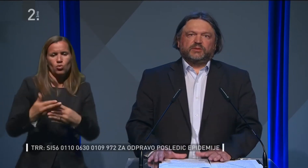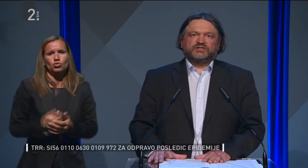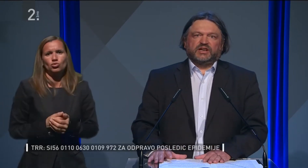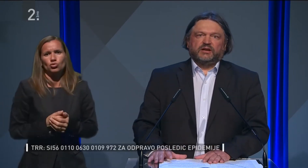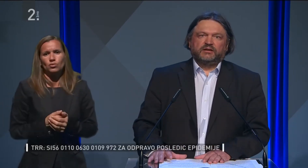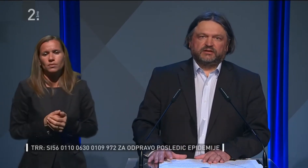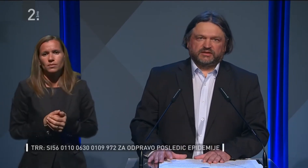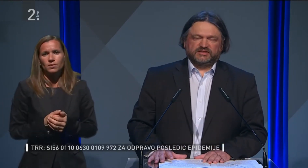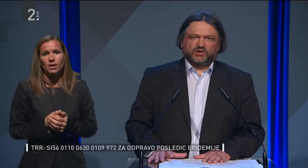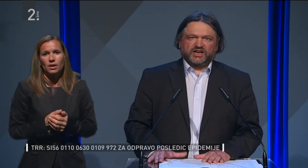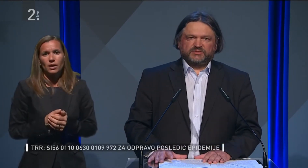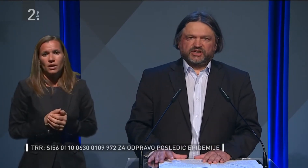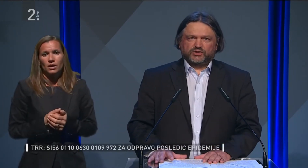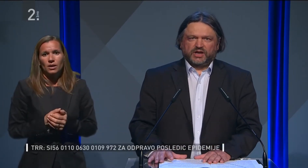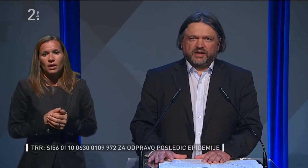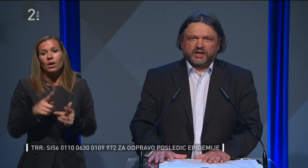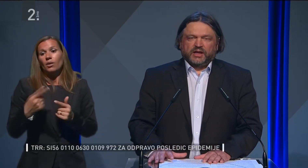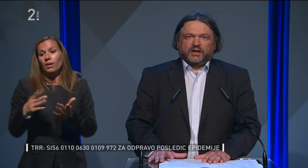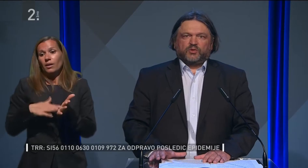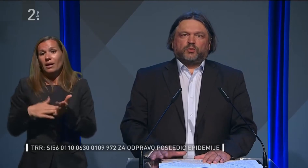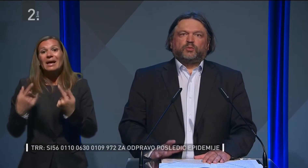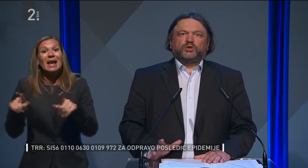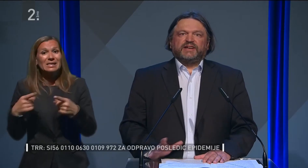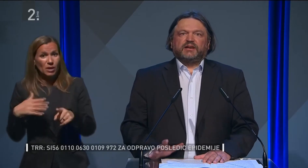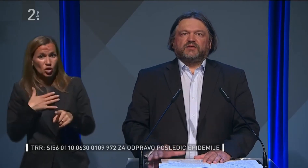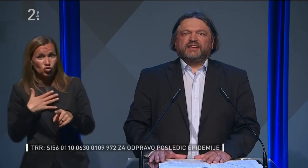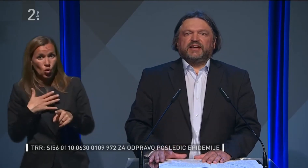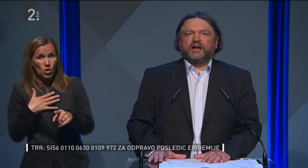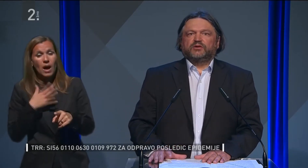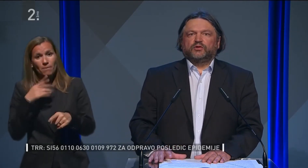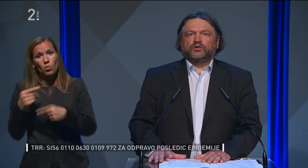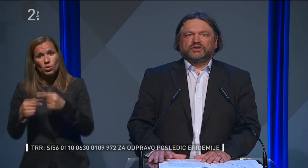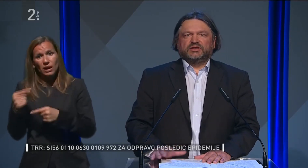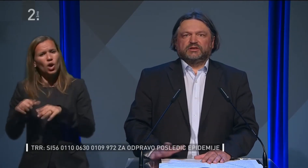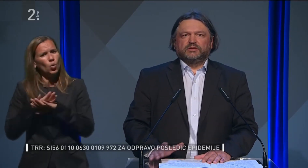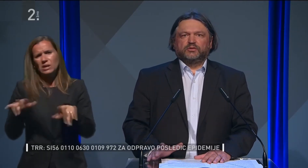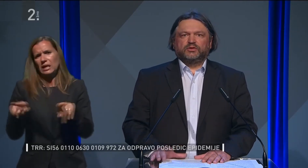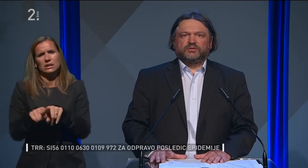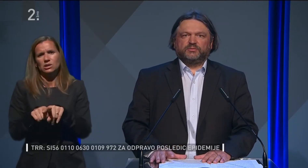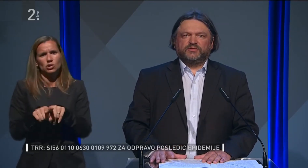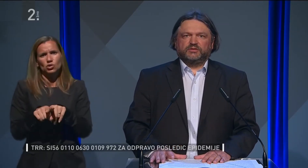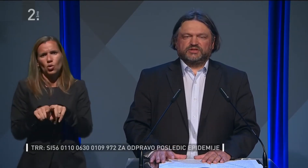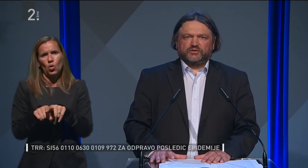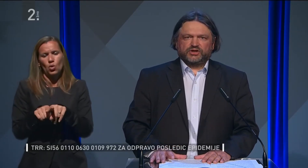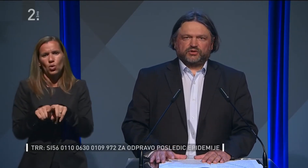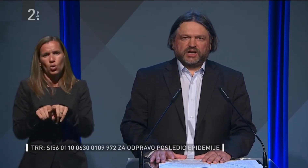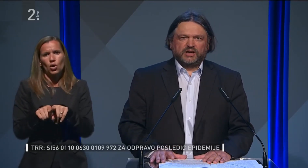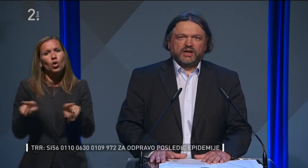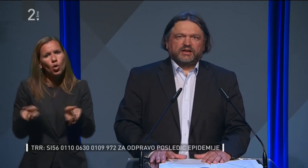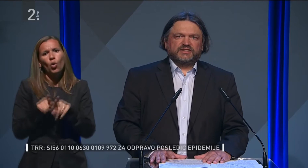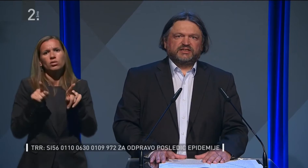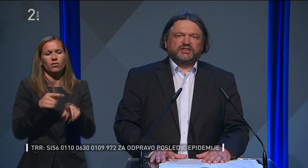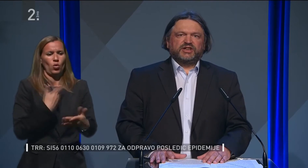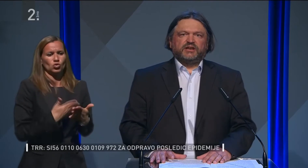če pogledamo za recimo glasbene šole, bo potekalo vse enako kot v osnovnih